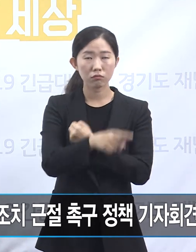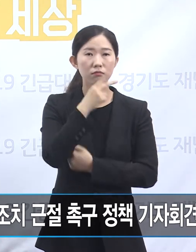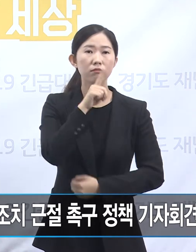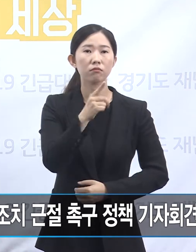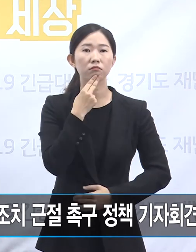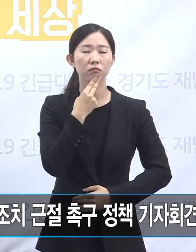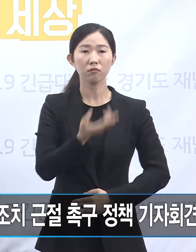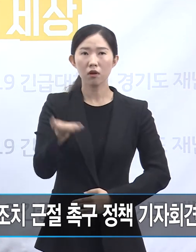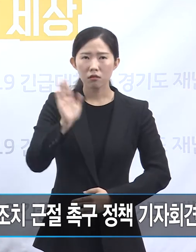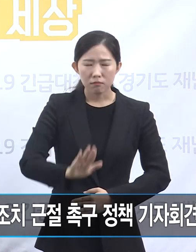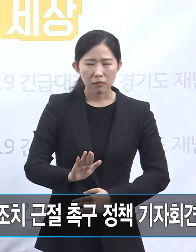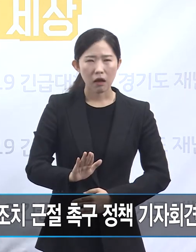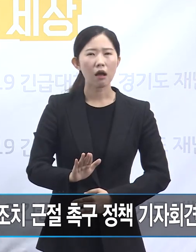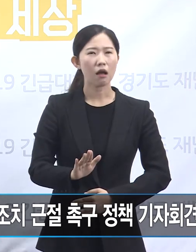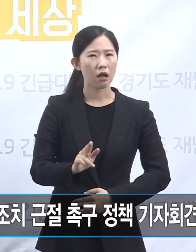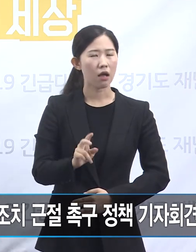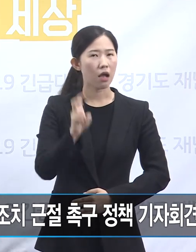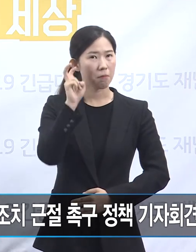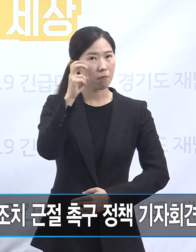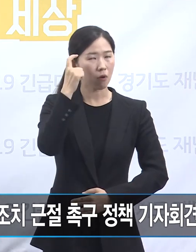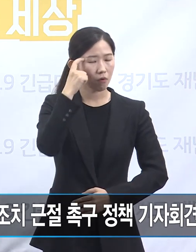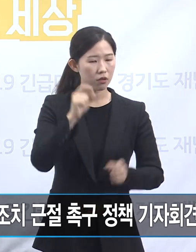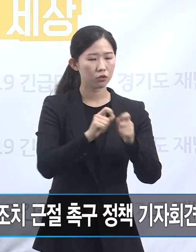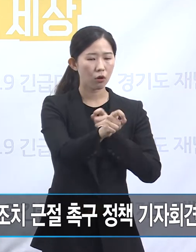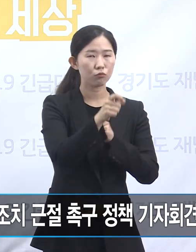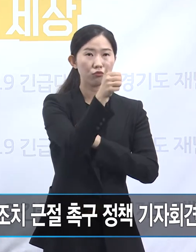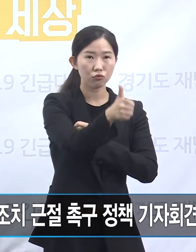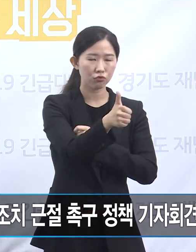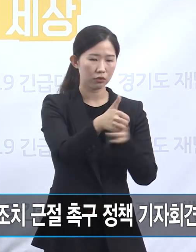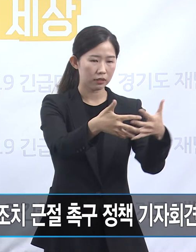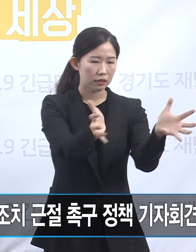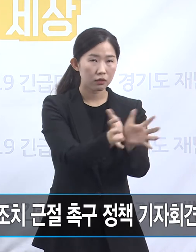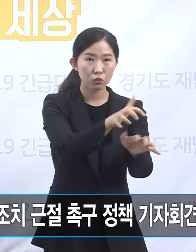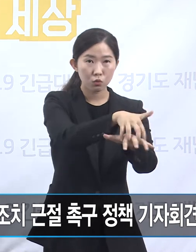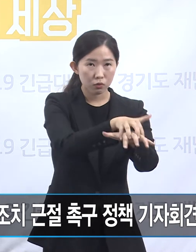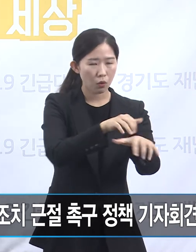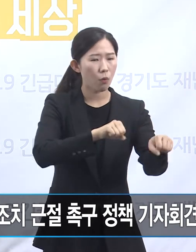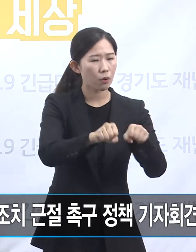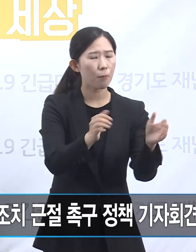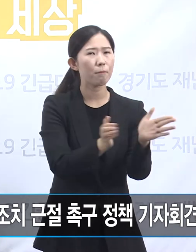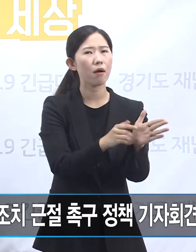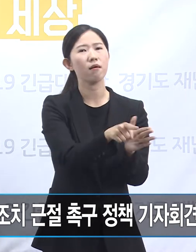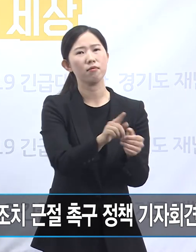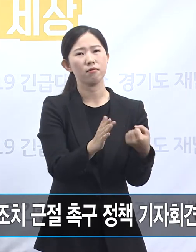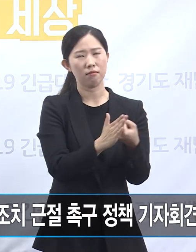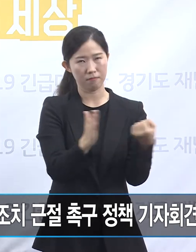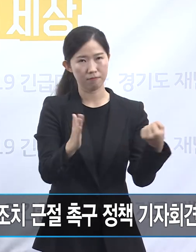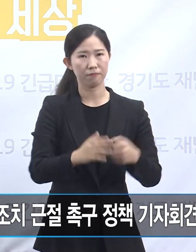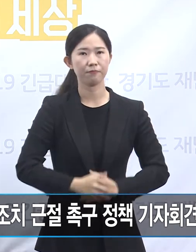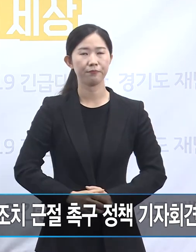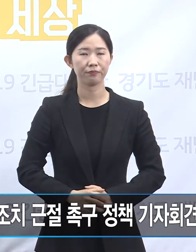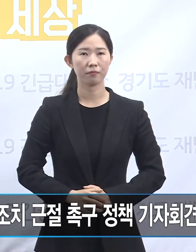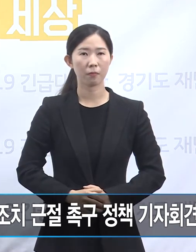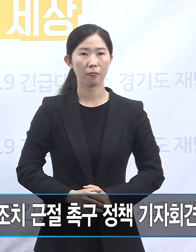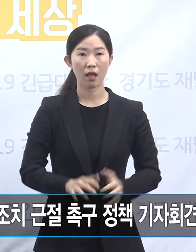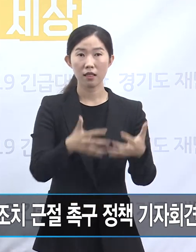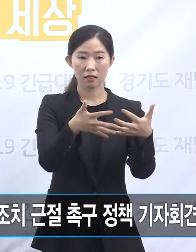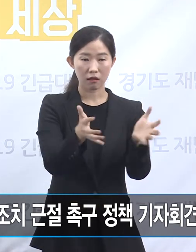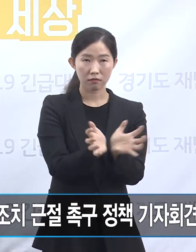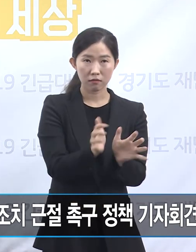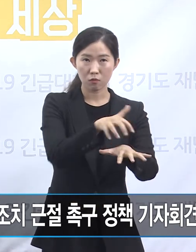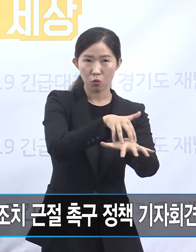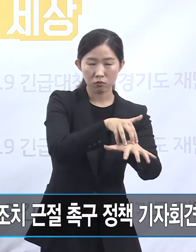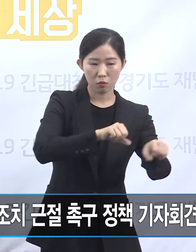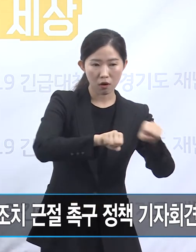점주단체 활동을 하였다라는 것임을 누구나 짐작할 수 있습니다. 이러한 단체활동을